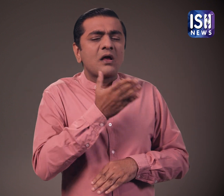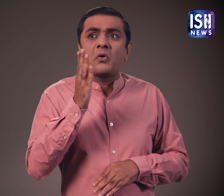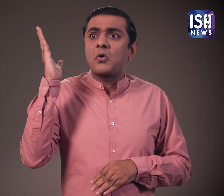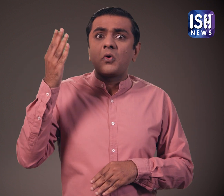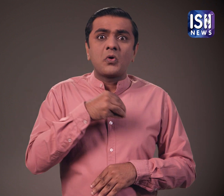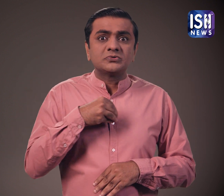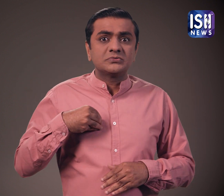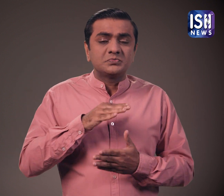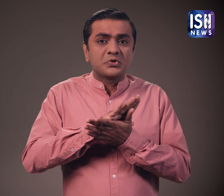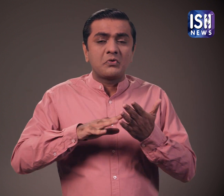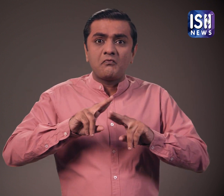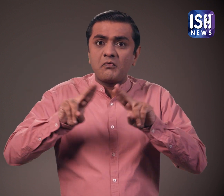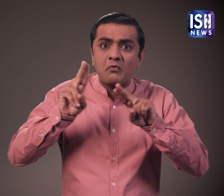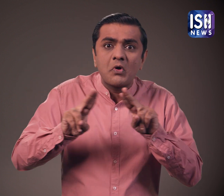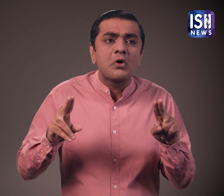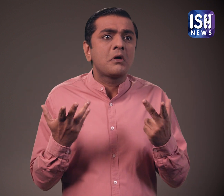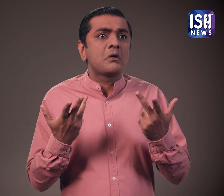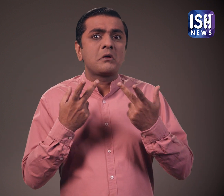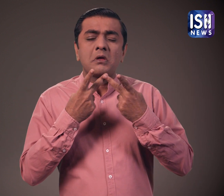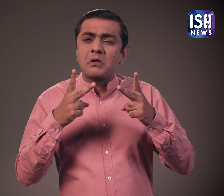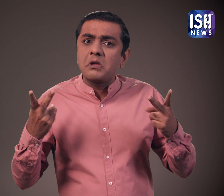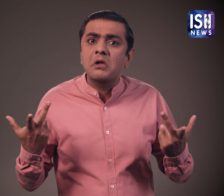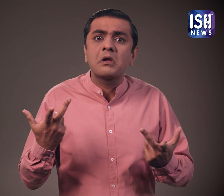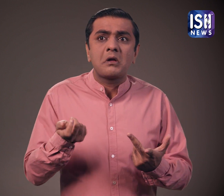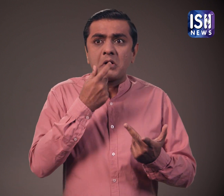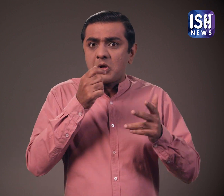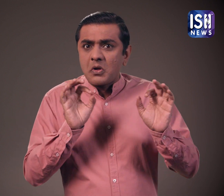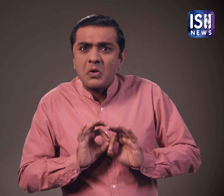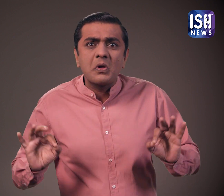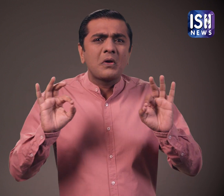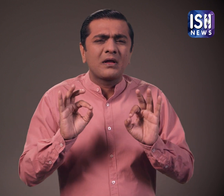असपालों के भरे होने, दवाओ की कमी, आदी की खबरे सच नहीं है